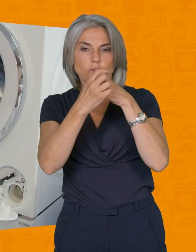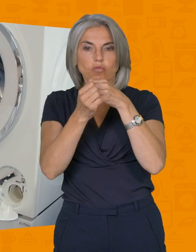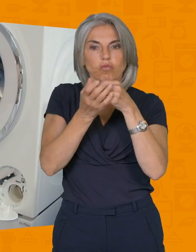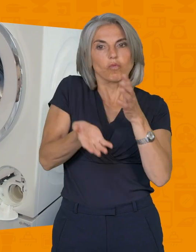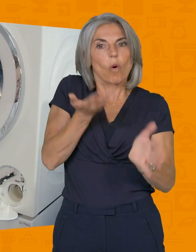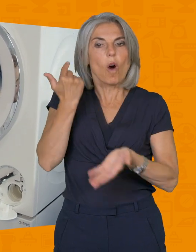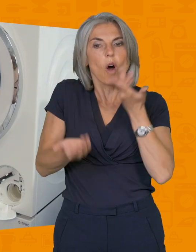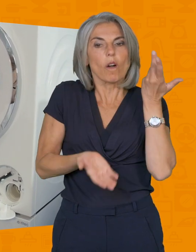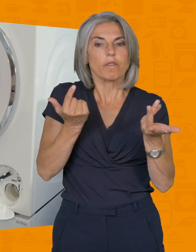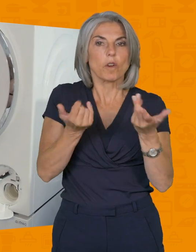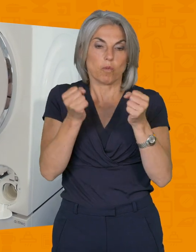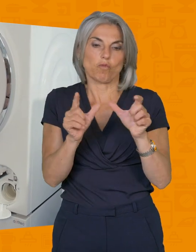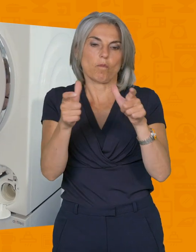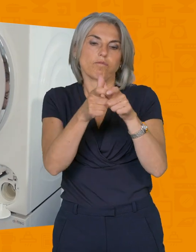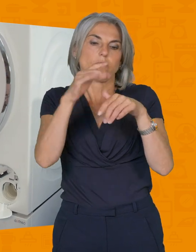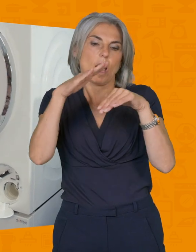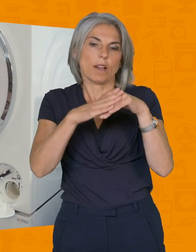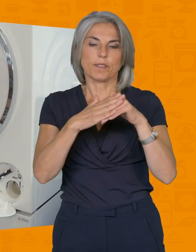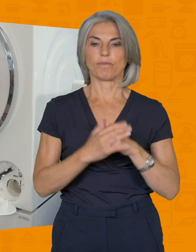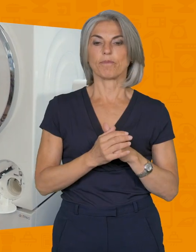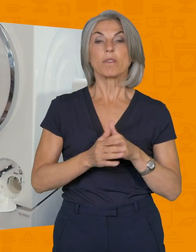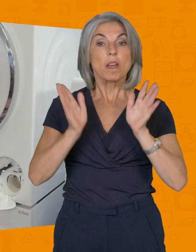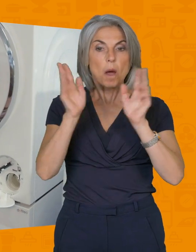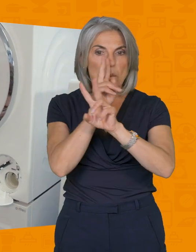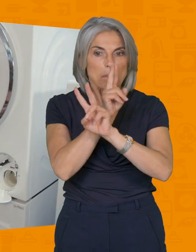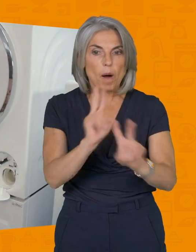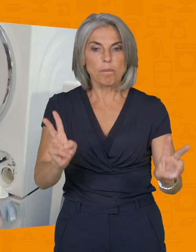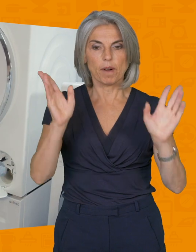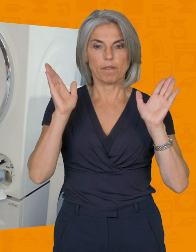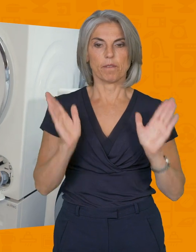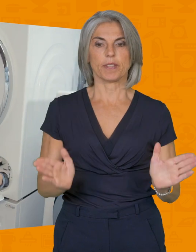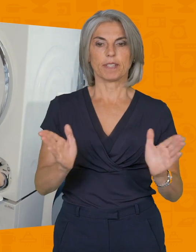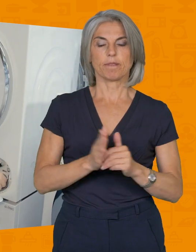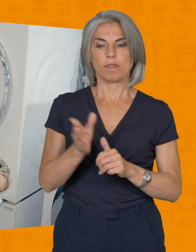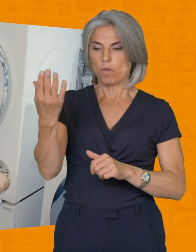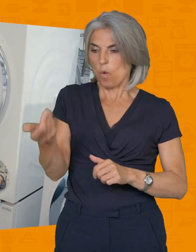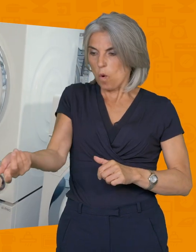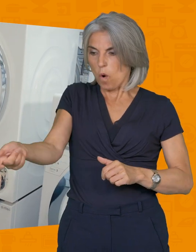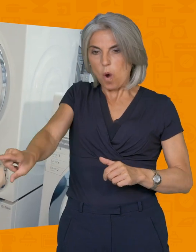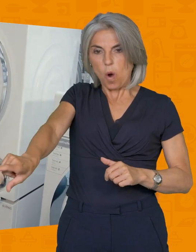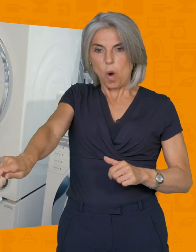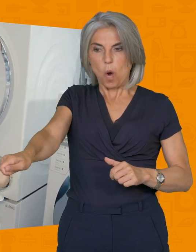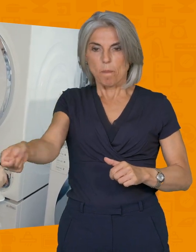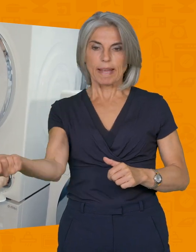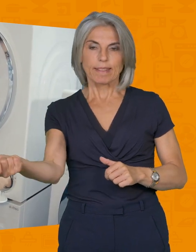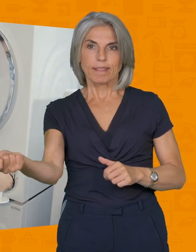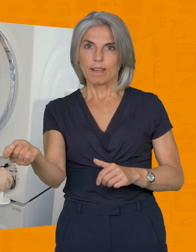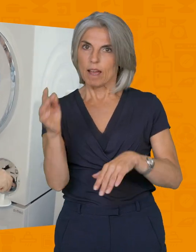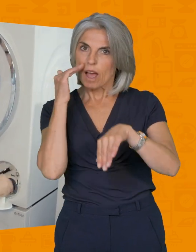qui auraient pu rester à l'intérieur du petit filtre. Quand il est propre que l'opération ait fait, replacer le filtre, ne visser ou